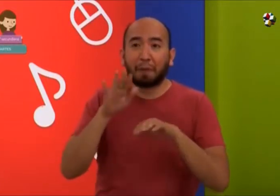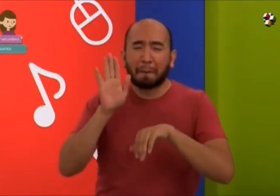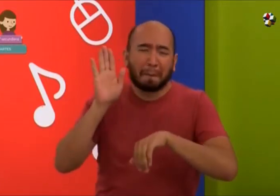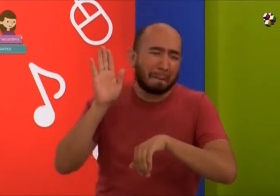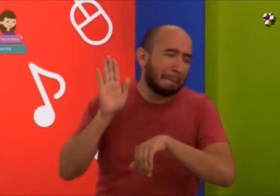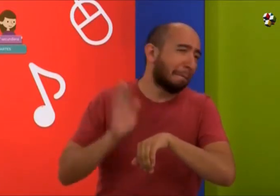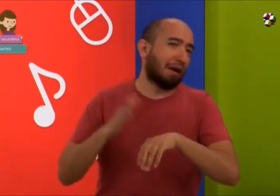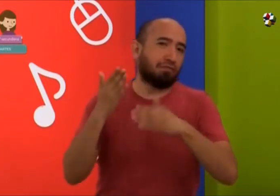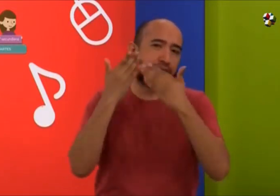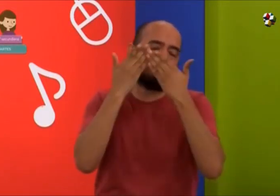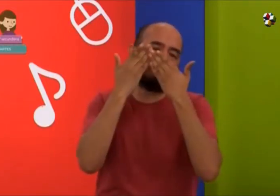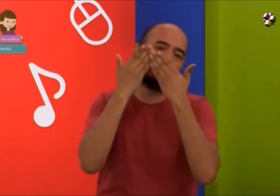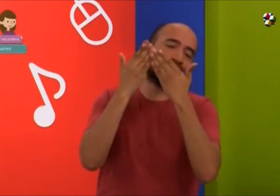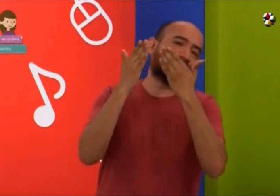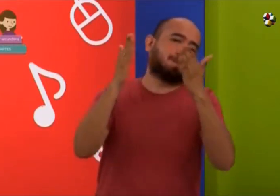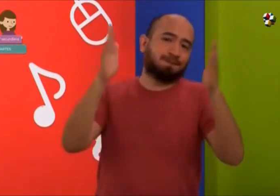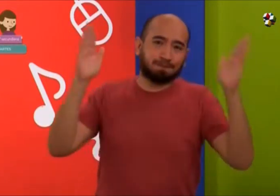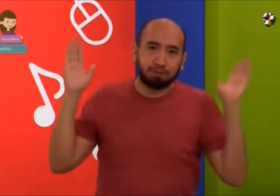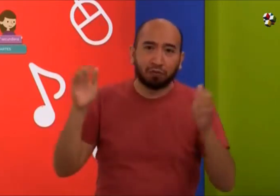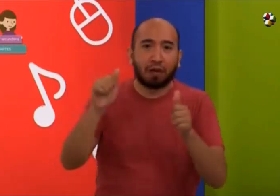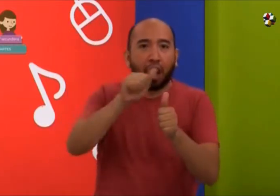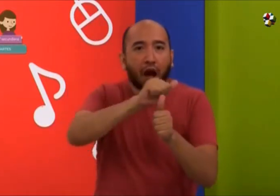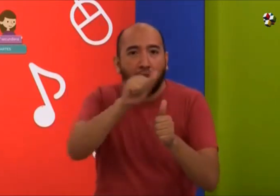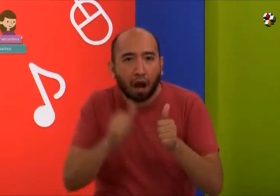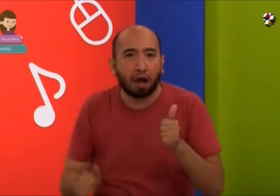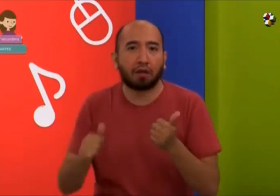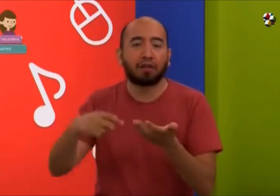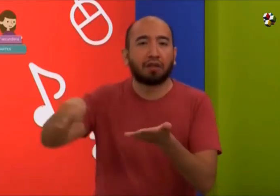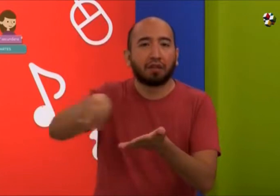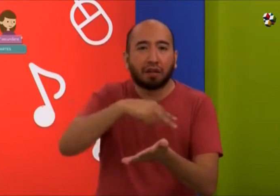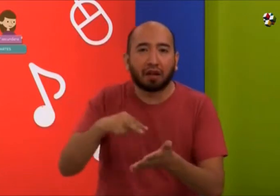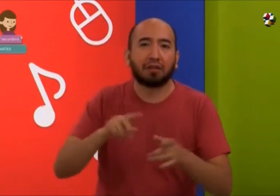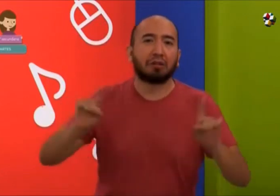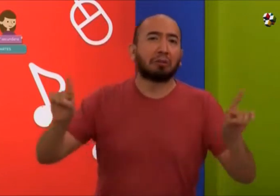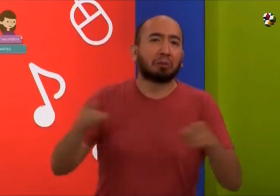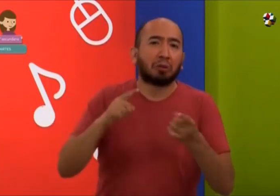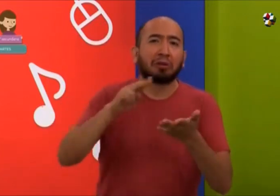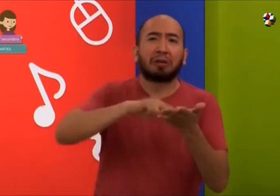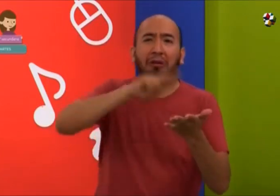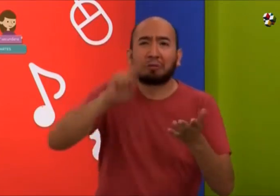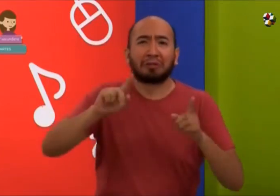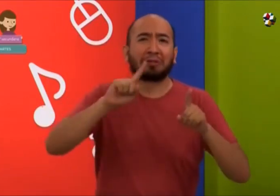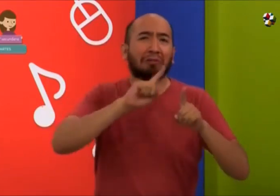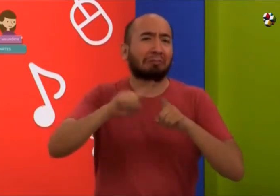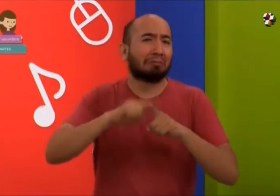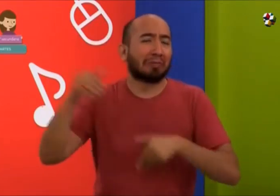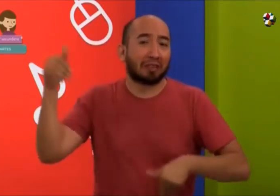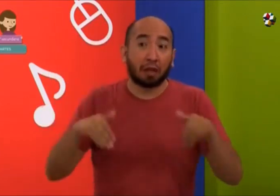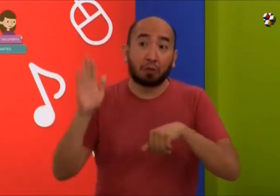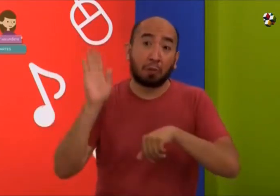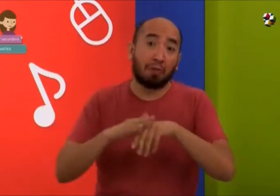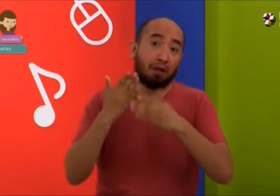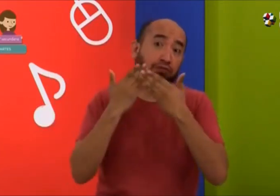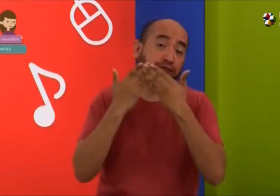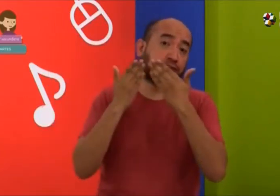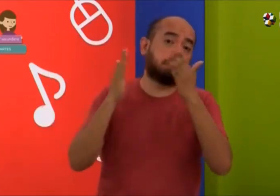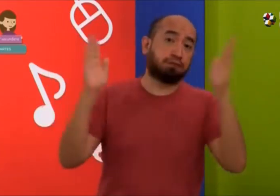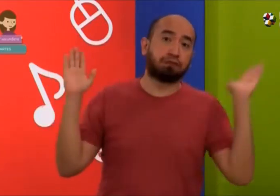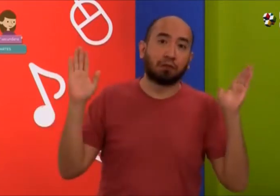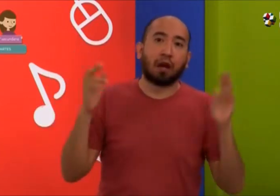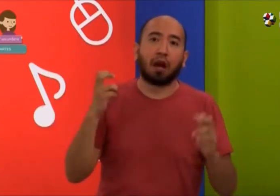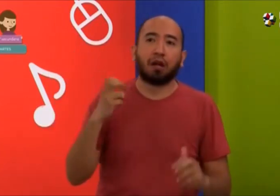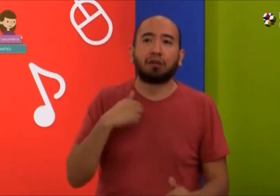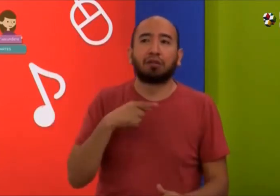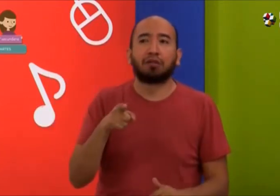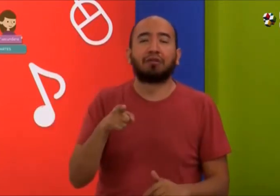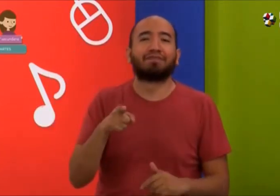Ya después entré a trabajar a Seña y Verbo, que ahí fue donde abrí más mi mente al arte. A la danza, a la música, a la pintura, a diferentes expresiones